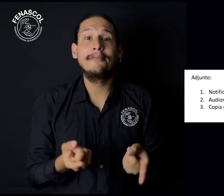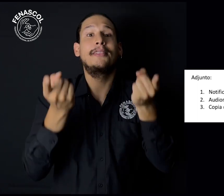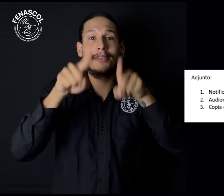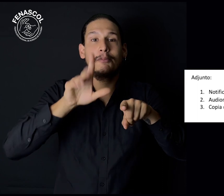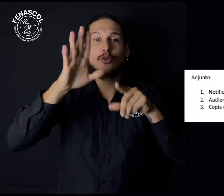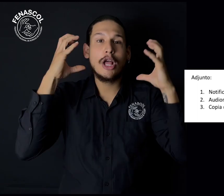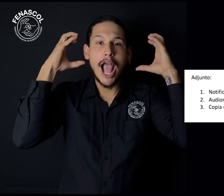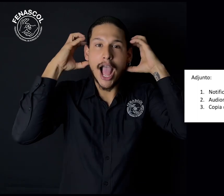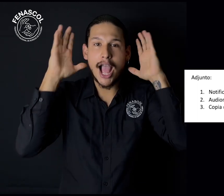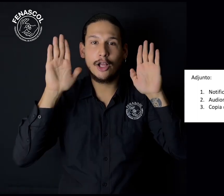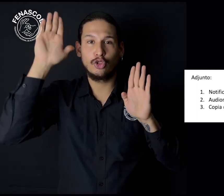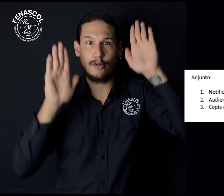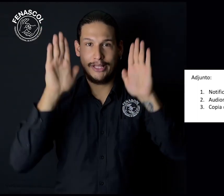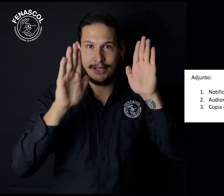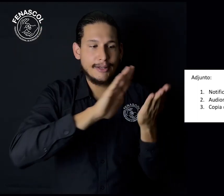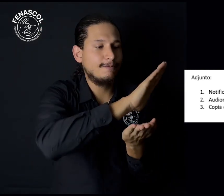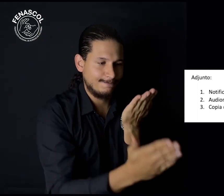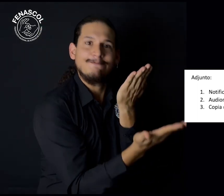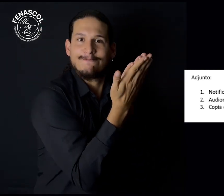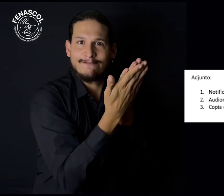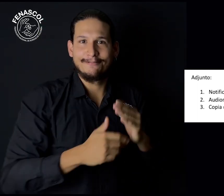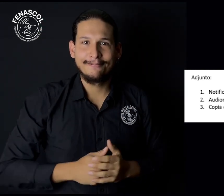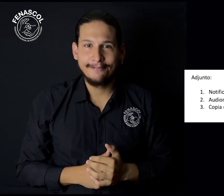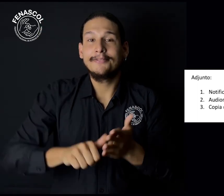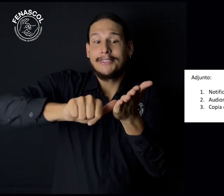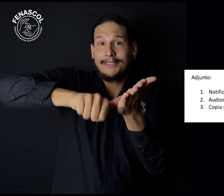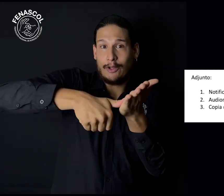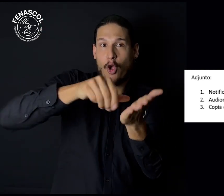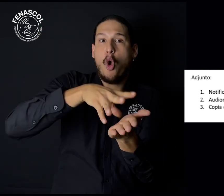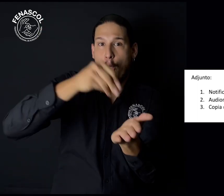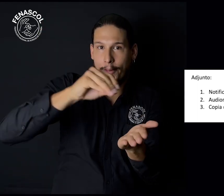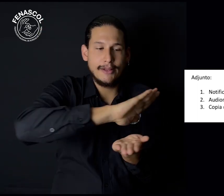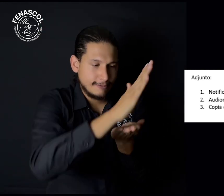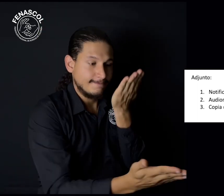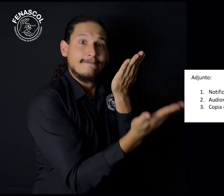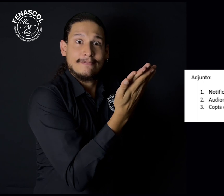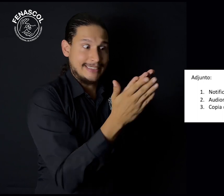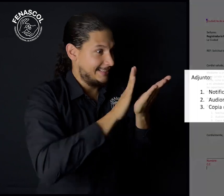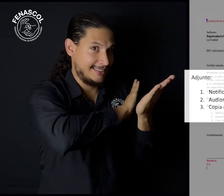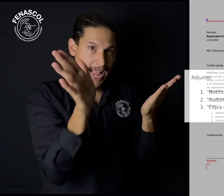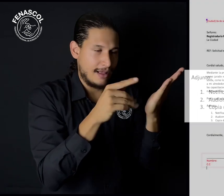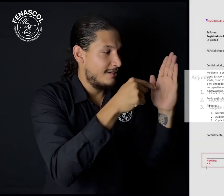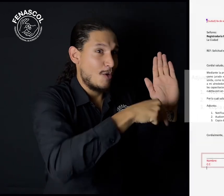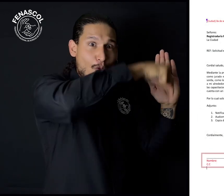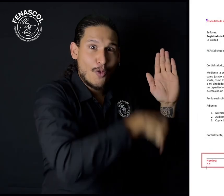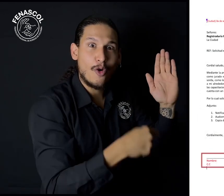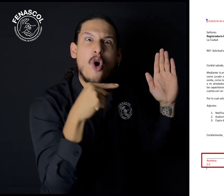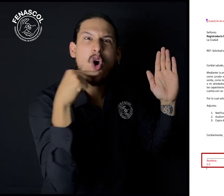y adjuntarlo a la carta. Además, adjuntar una audiometría y la copia de la cédula de ciudadanía. Más